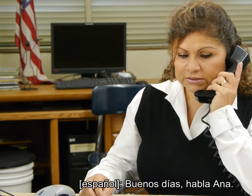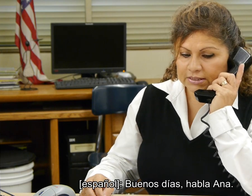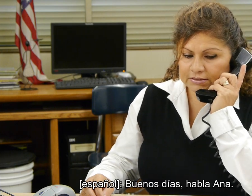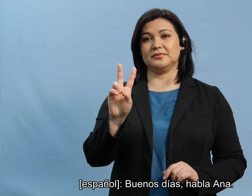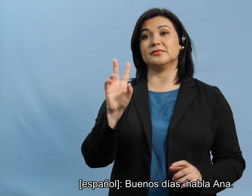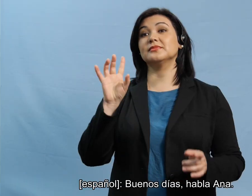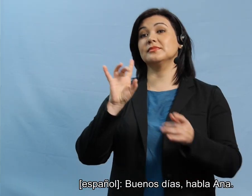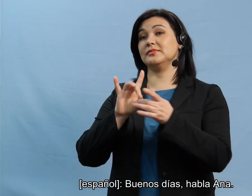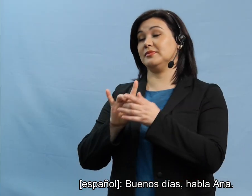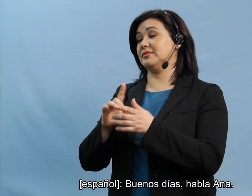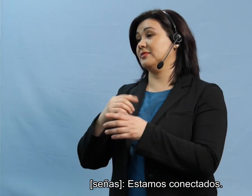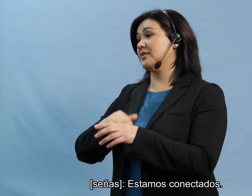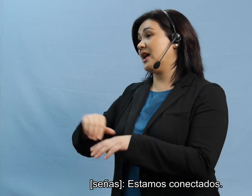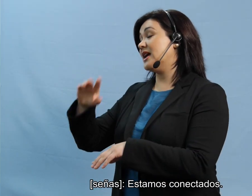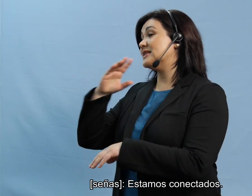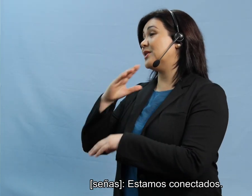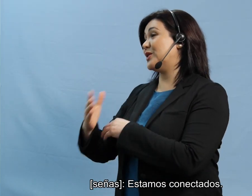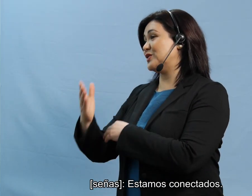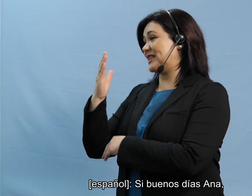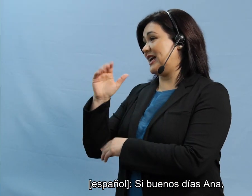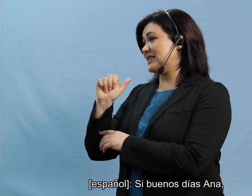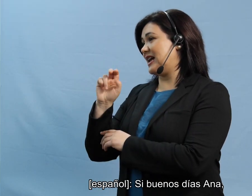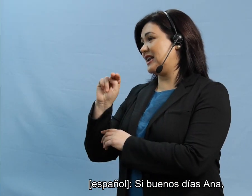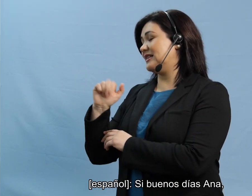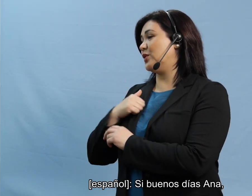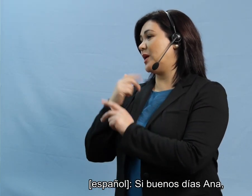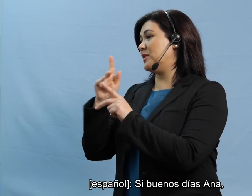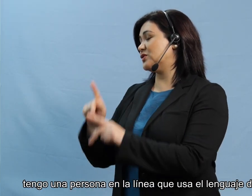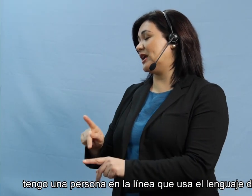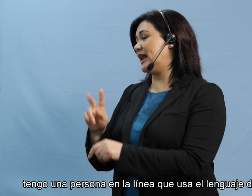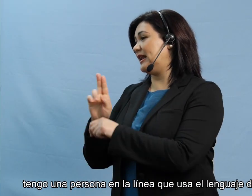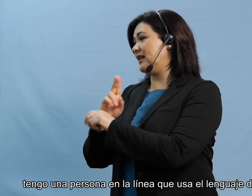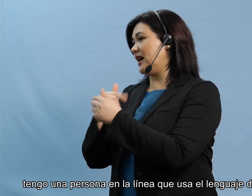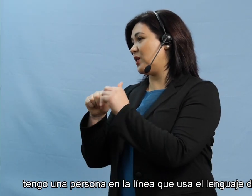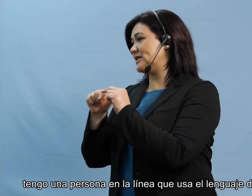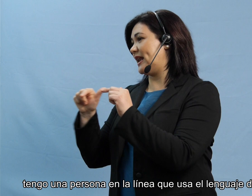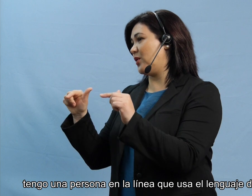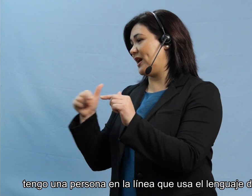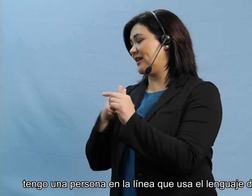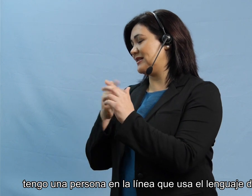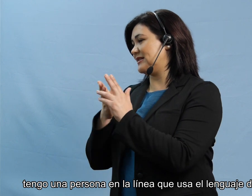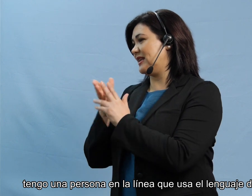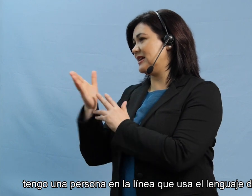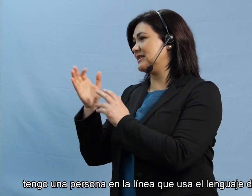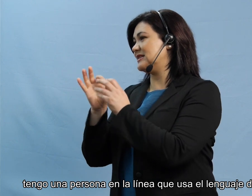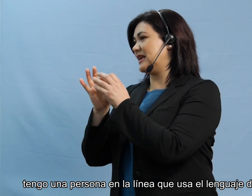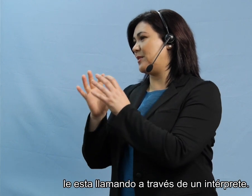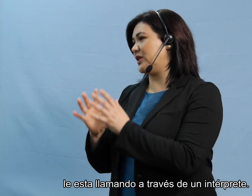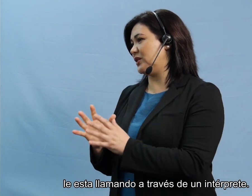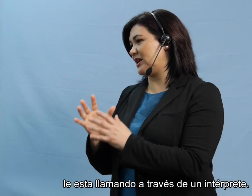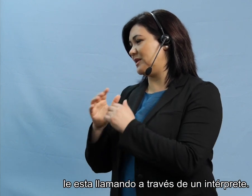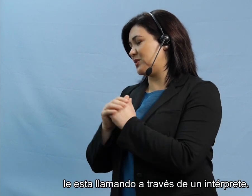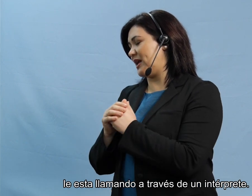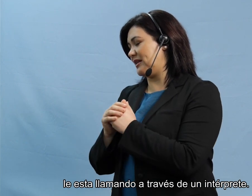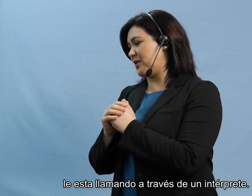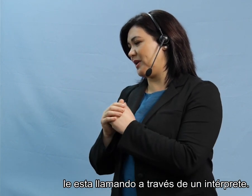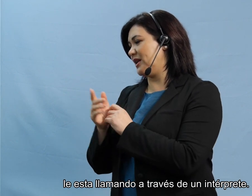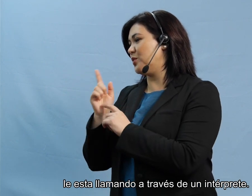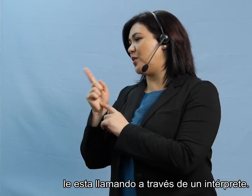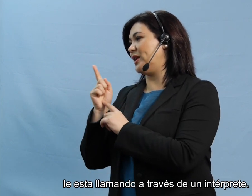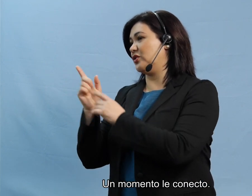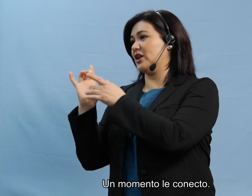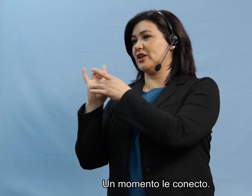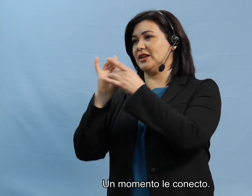buenos días habla Ana si buenos días Ana tengo una persona en la línea que usa lenguaje de señas le está llamando a través de un